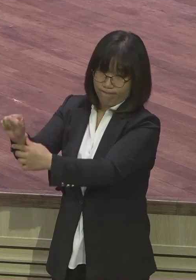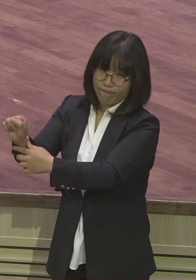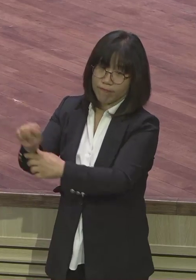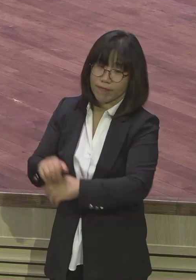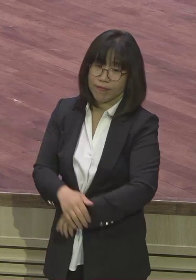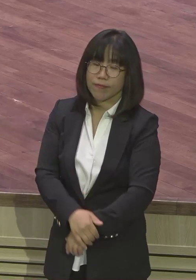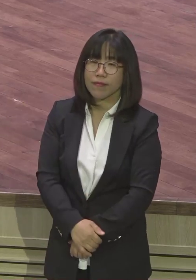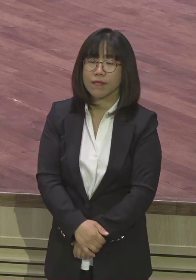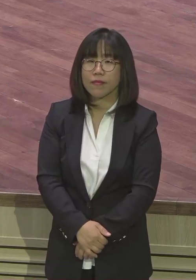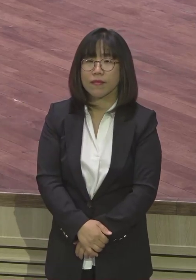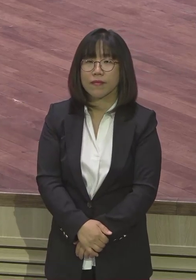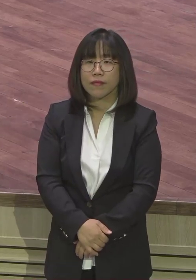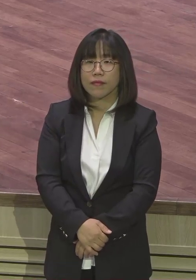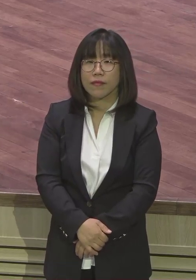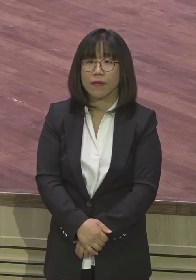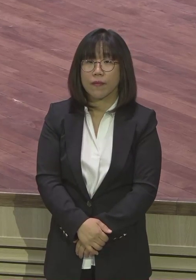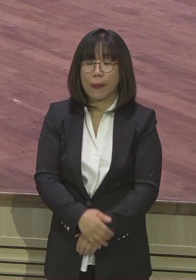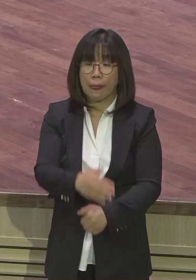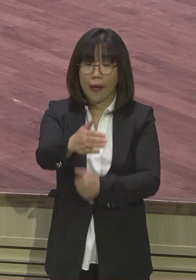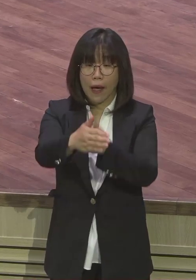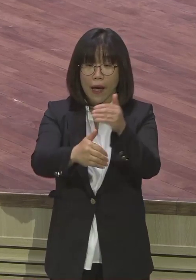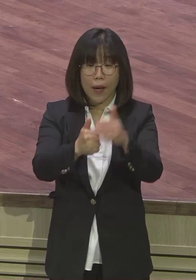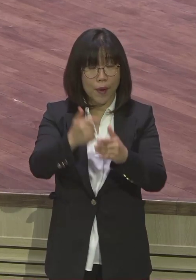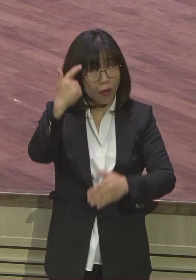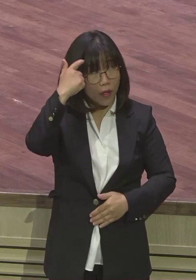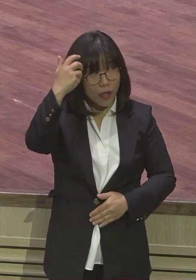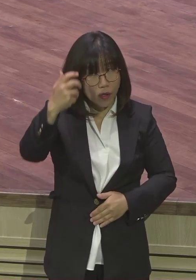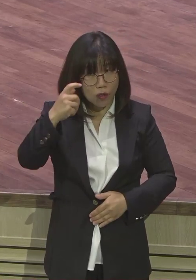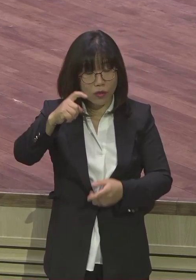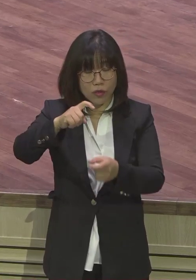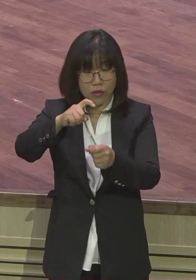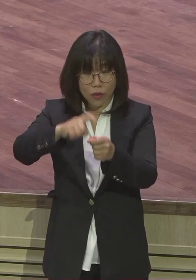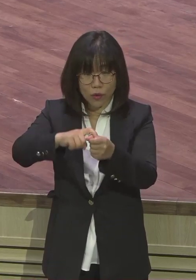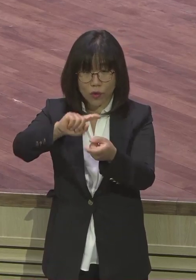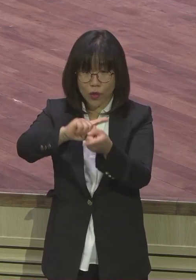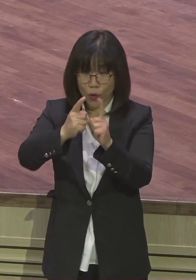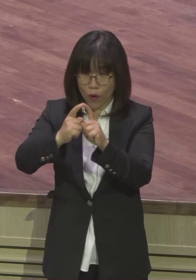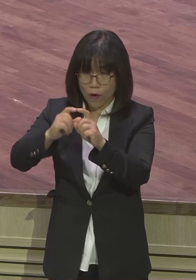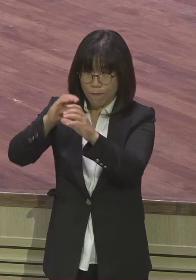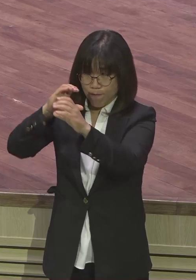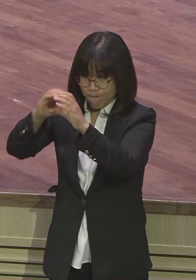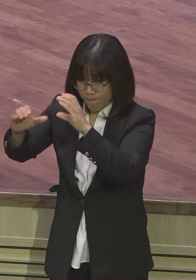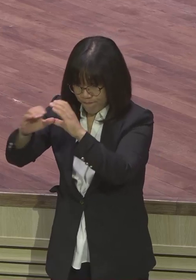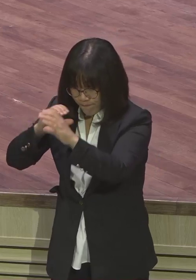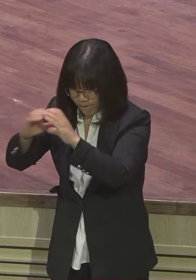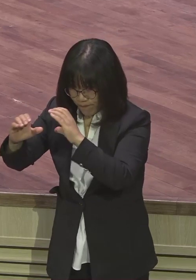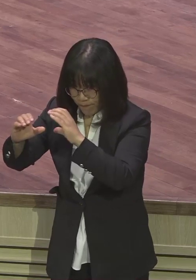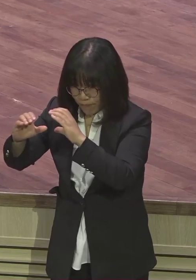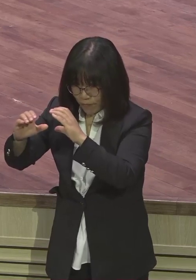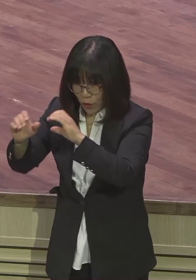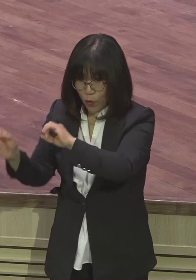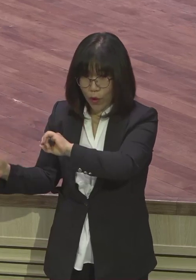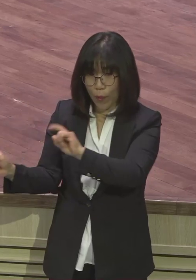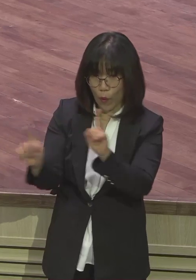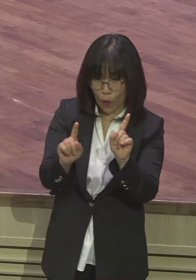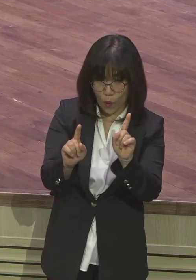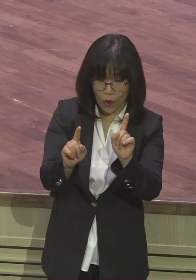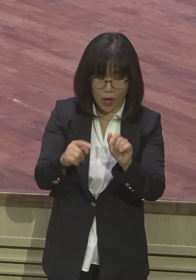이렇게 하나님과의 영적 교제가 깊이 퇴복된 사람은요 특징이 있습니다 환경에 매이지